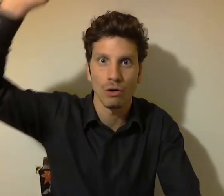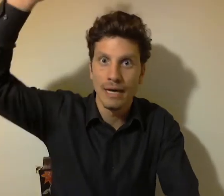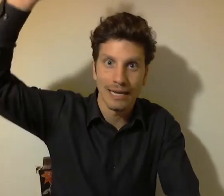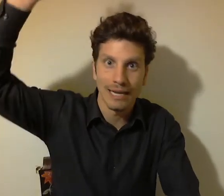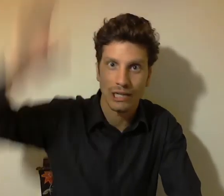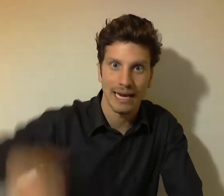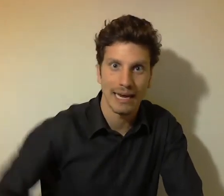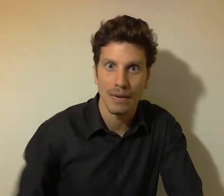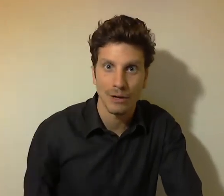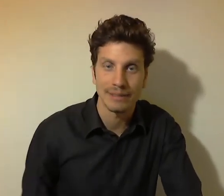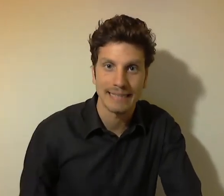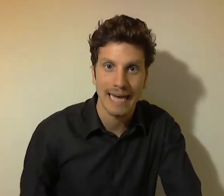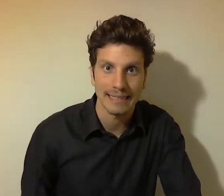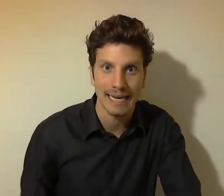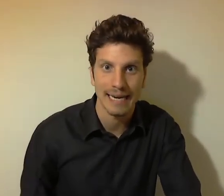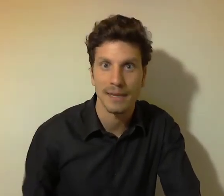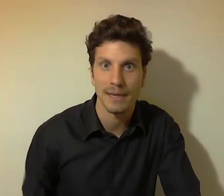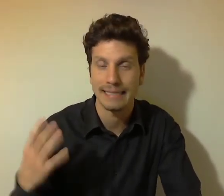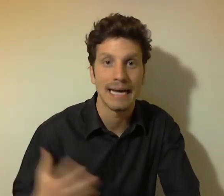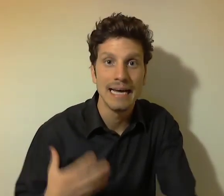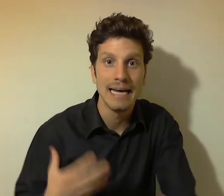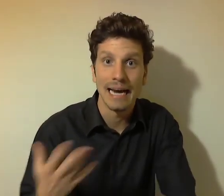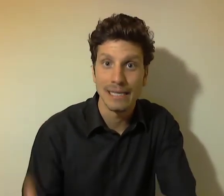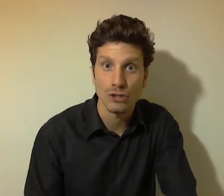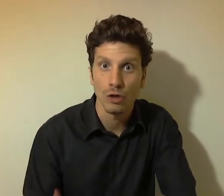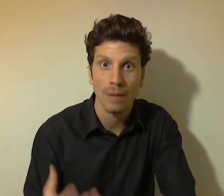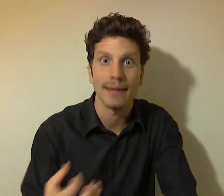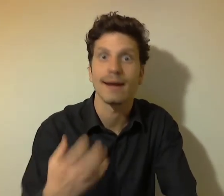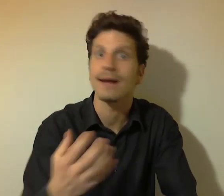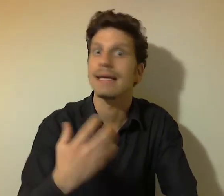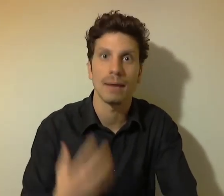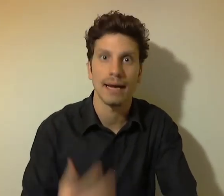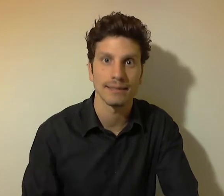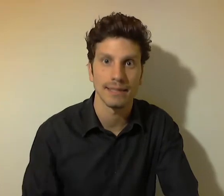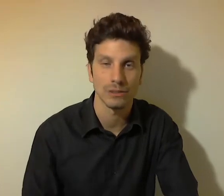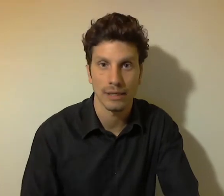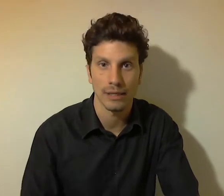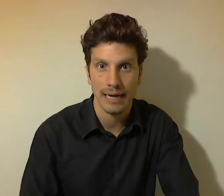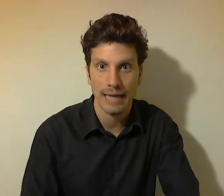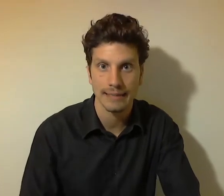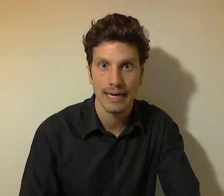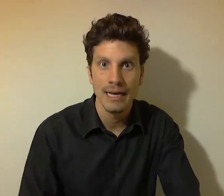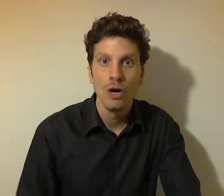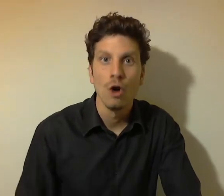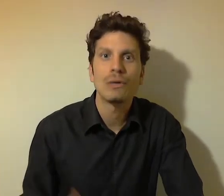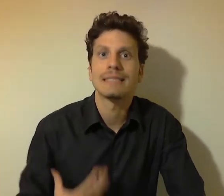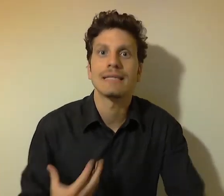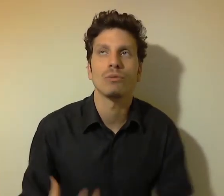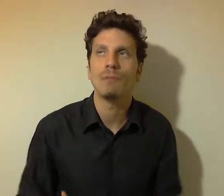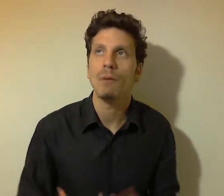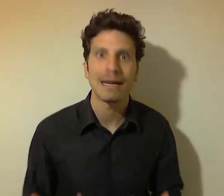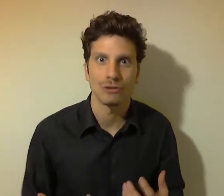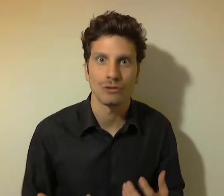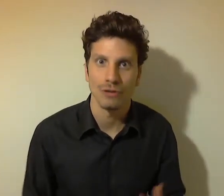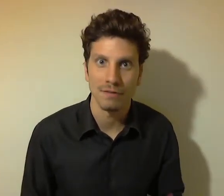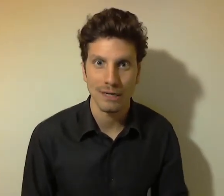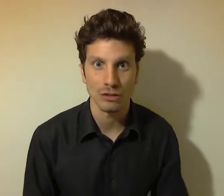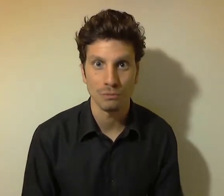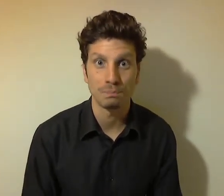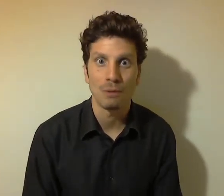lasciare la mano alzata, tenere la mano alzata all'inizio dell'ora per richiamare l'attenzione della classe, oppure si sente un po' matto a fare cose un po'